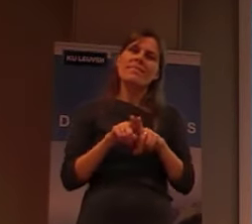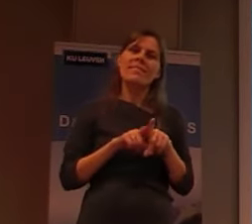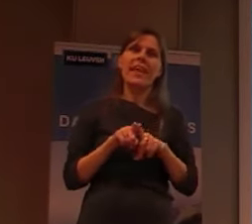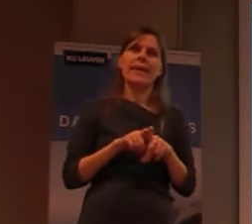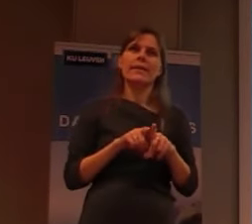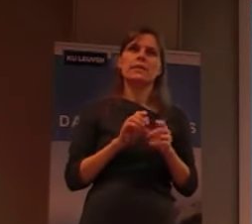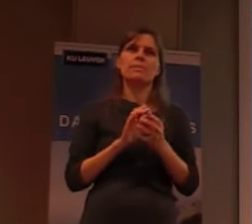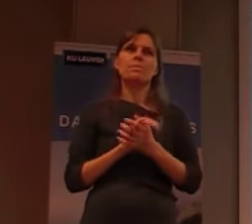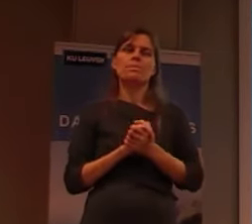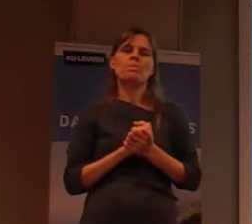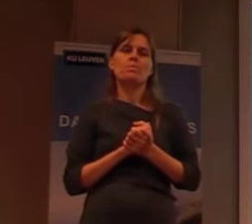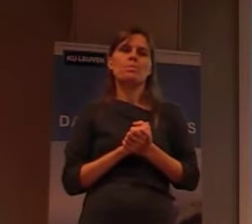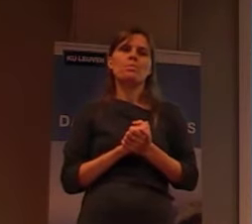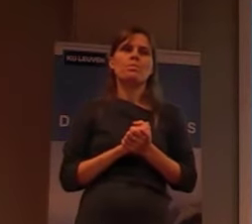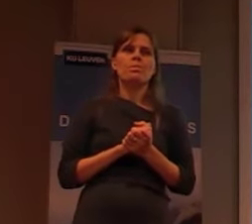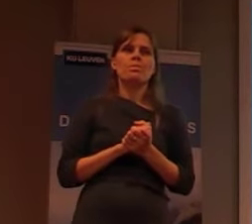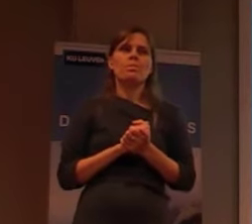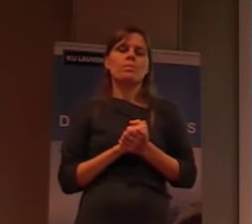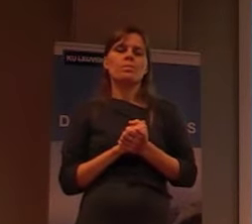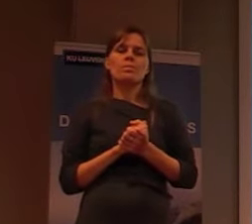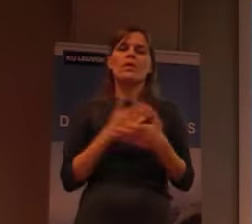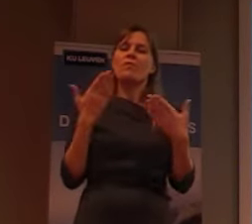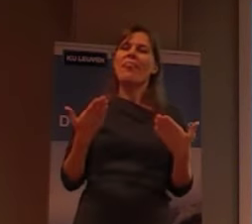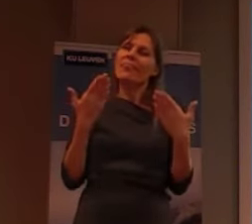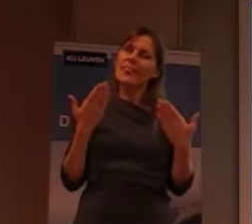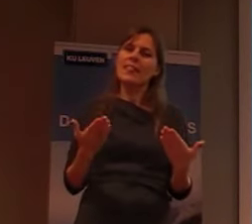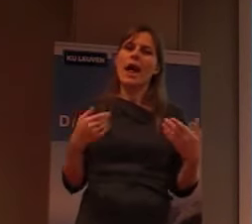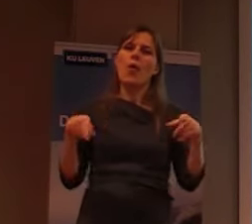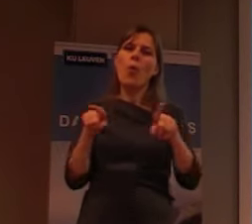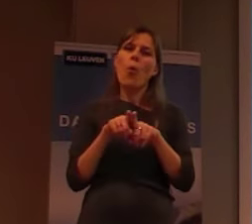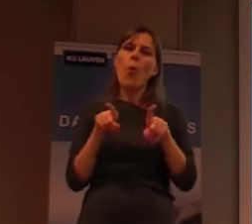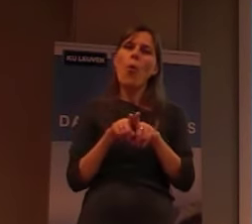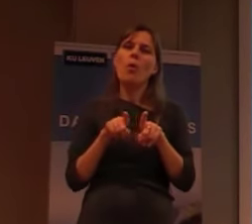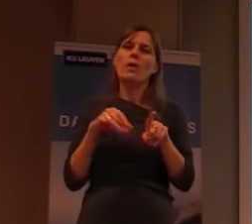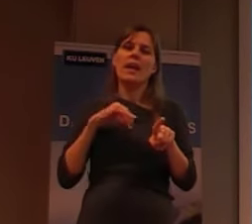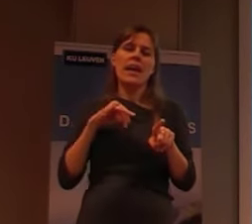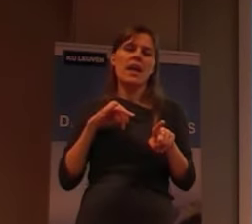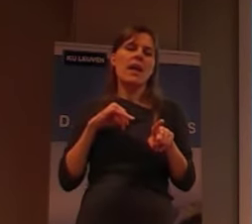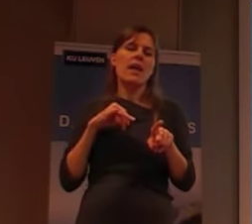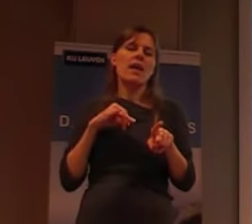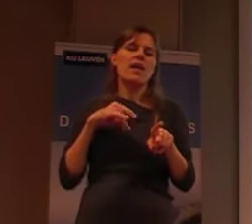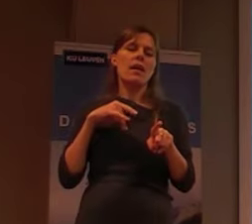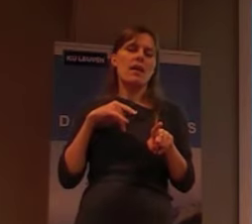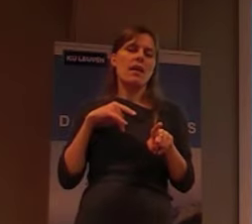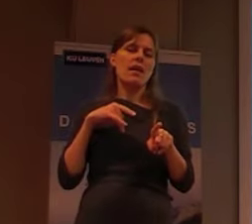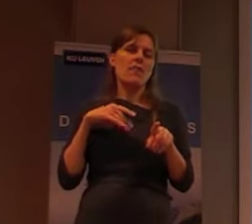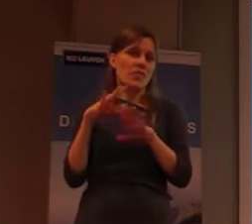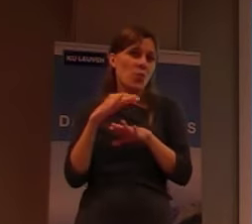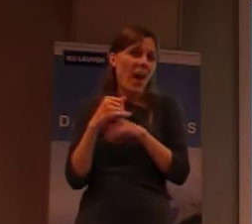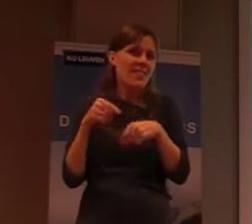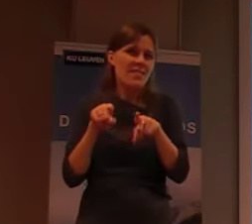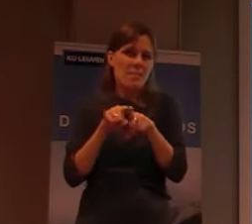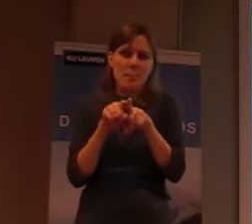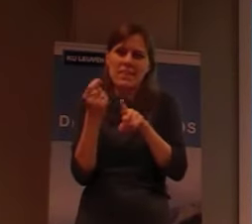ja, dat, dat, dat we, heden ten dagen, ook, met, veel dergelijke fenomenen, te maken hebben.